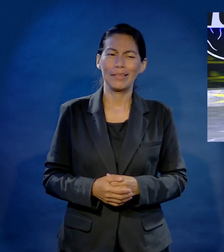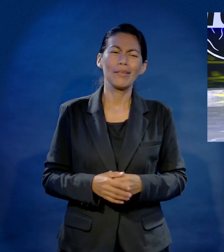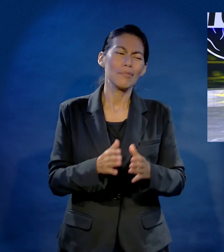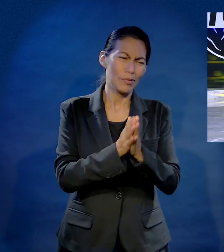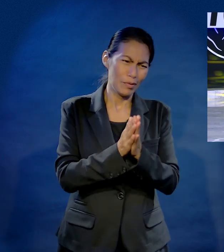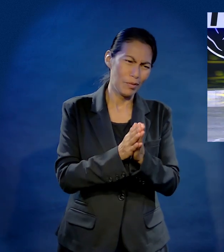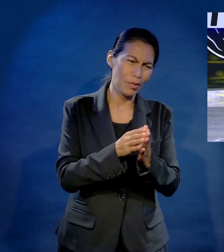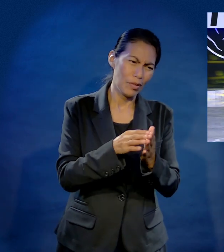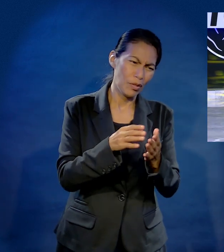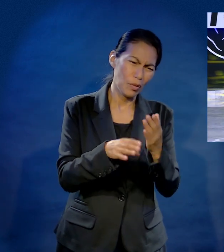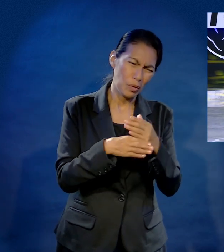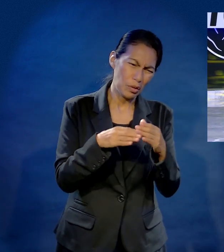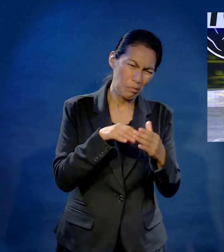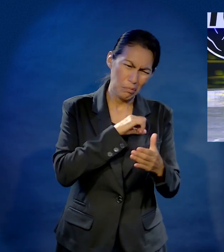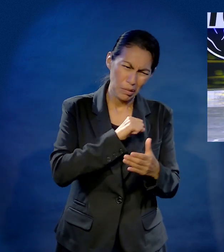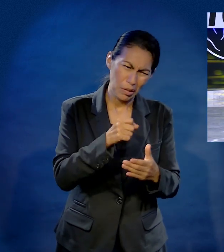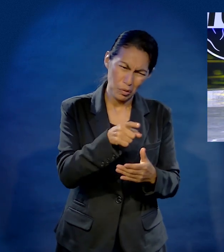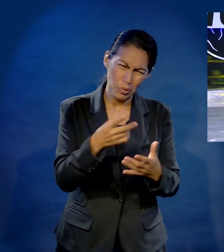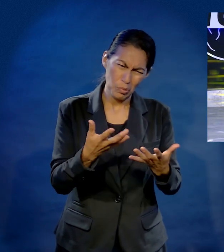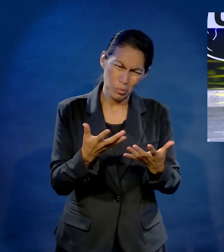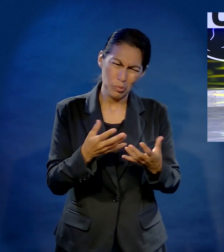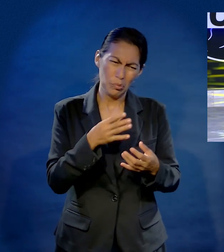escríbame los defectos de su esposo, hermano. Ah, cómo no, dice.